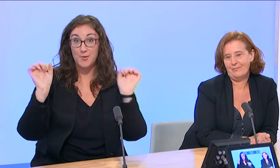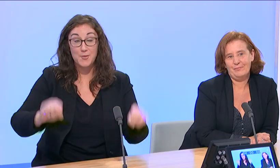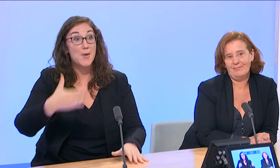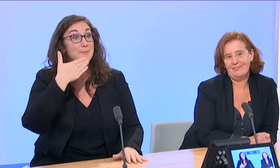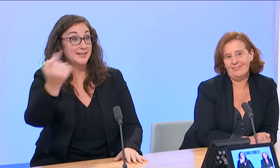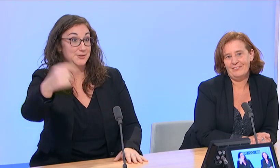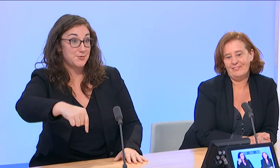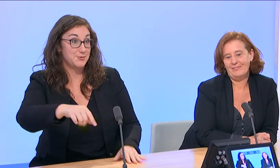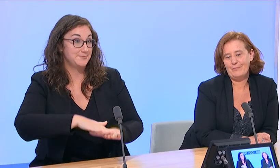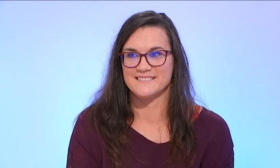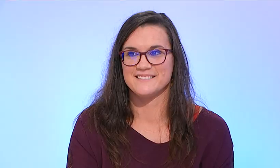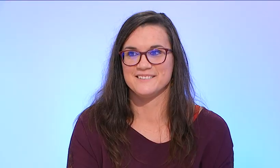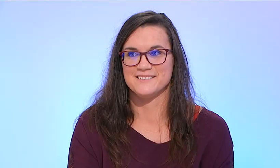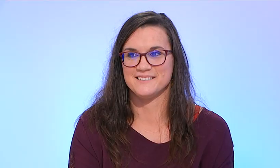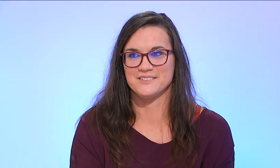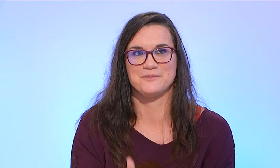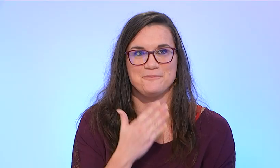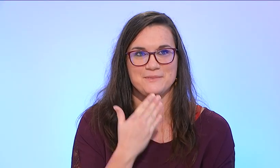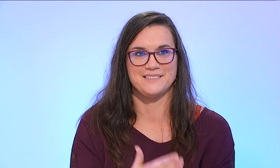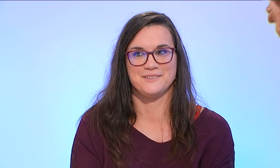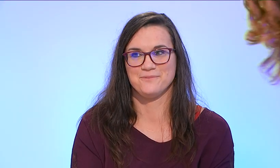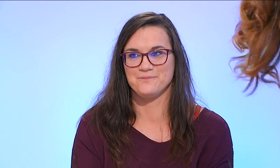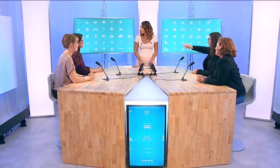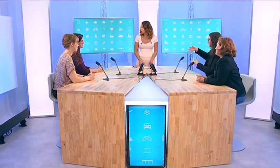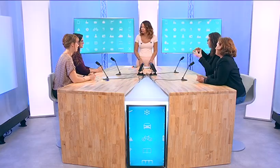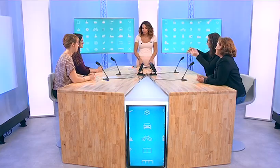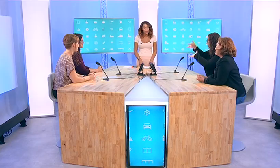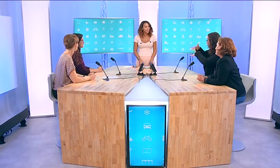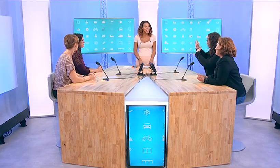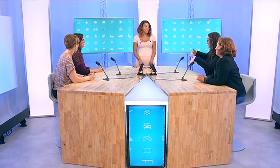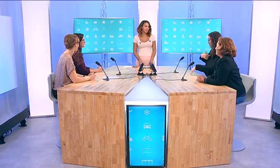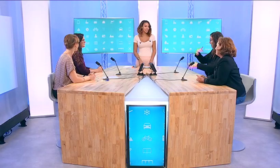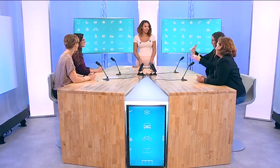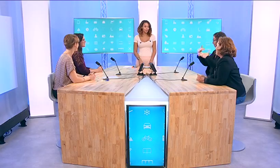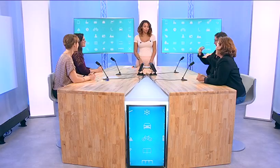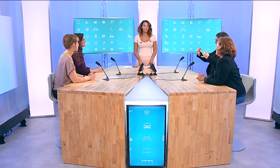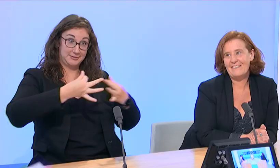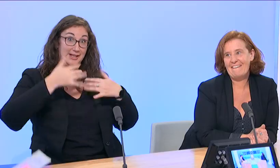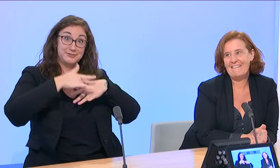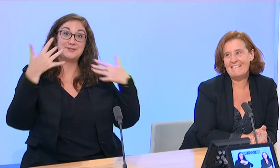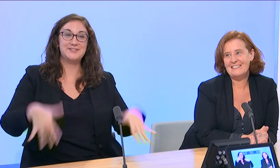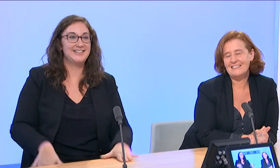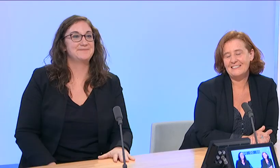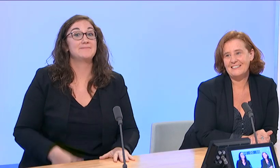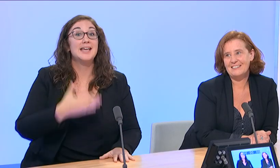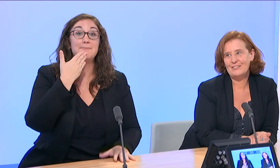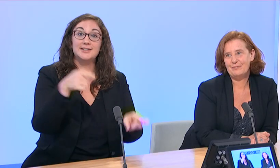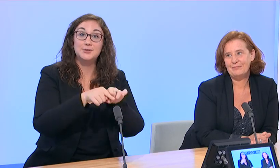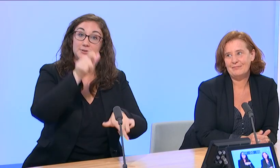venus sur ce plateau. J'espère que vous aurez été sensibilisés tout autant que je le fus. Et puis, j'ai envie de vous dire merci aussi à la nouvelle direction de France 3,